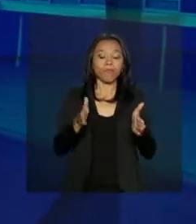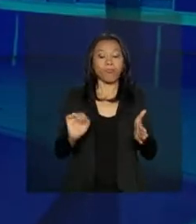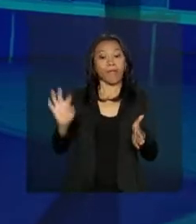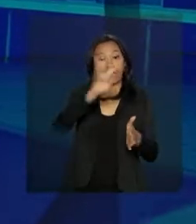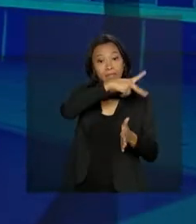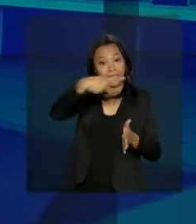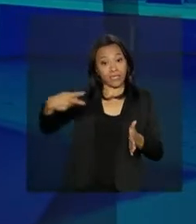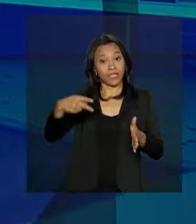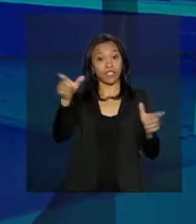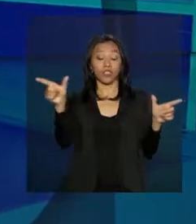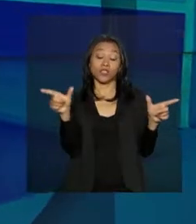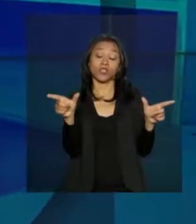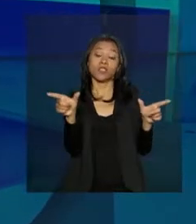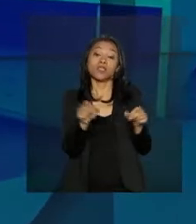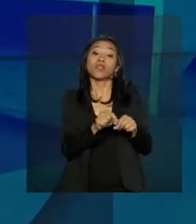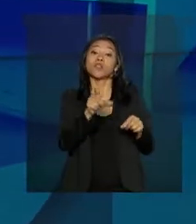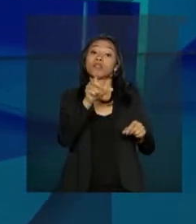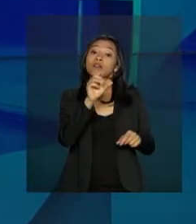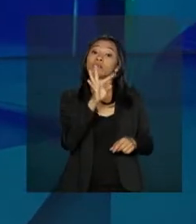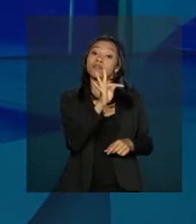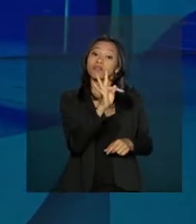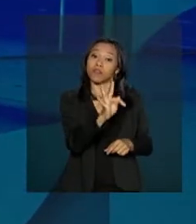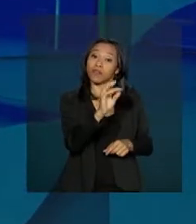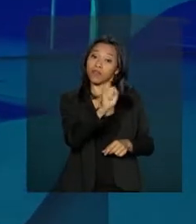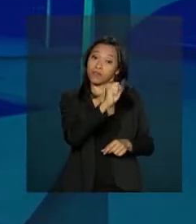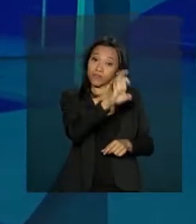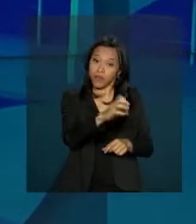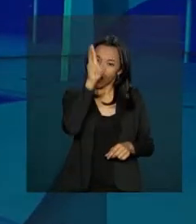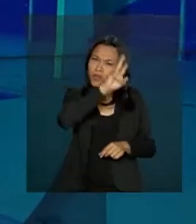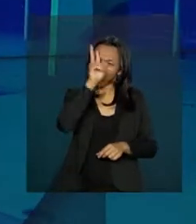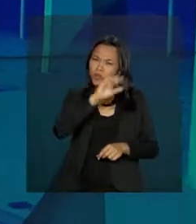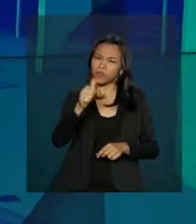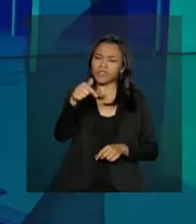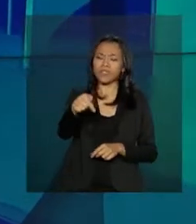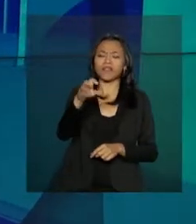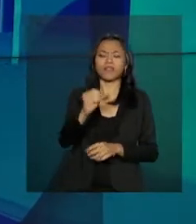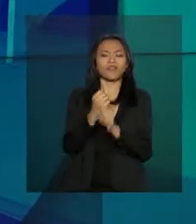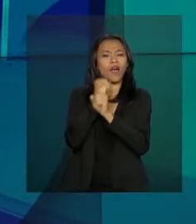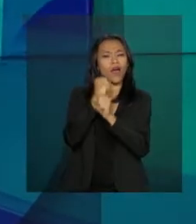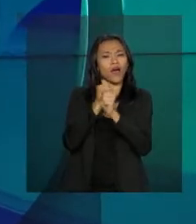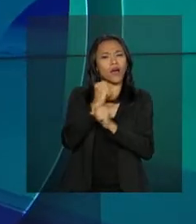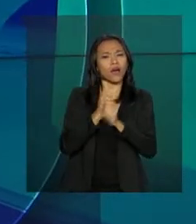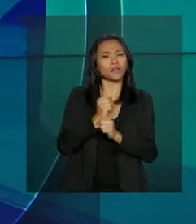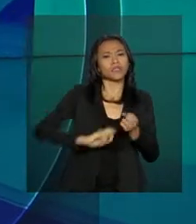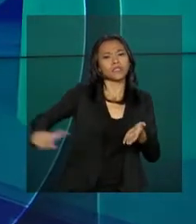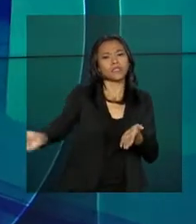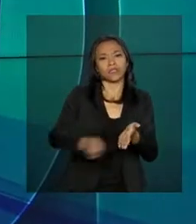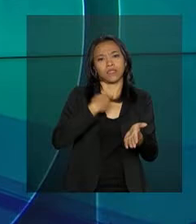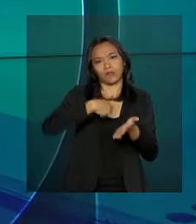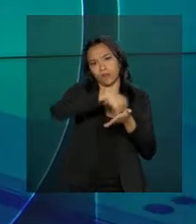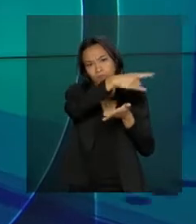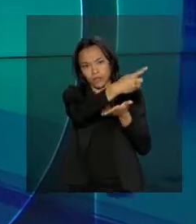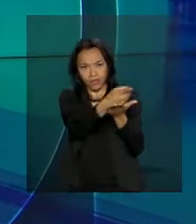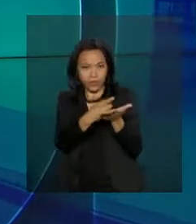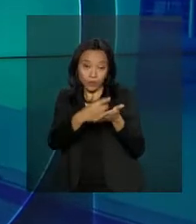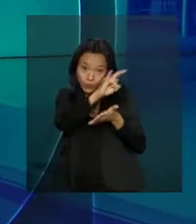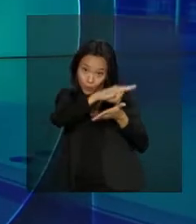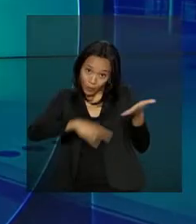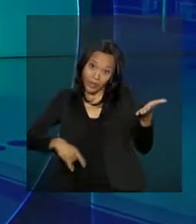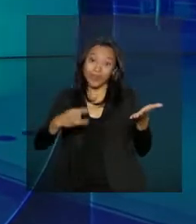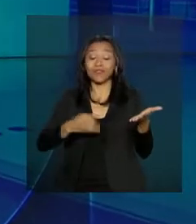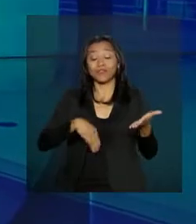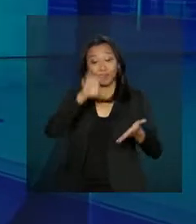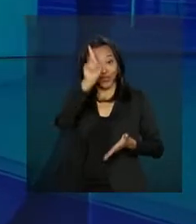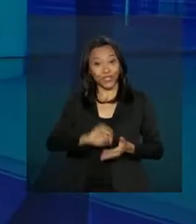TSE ainda lembrou em seu discurso os 70 anos da assinatura da Declaração Universal dos Direitos Humanos, comemorados hoje.